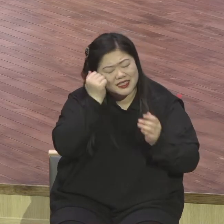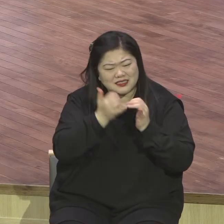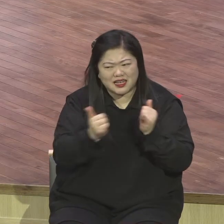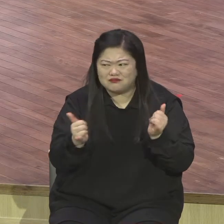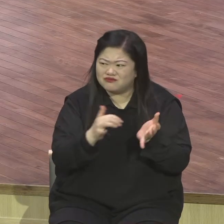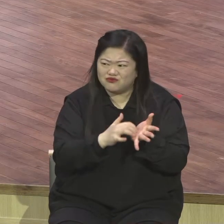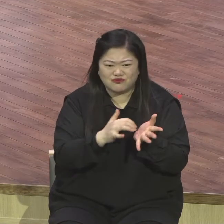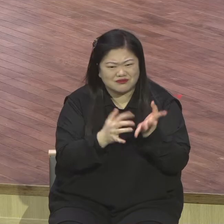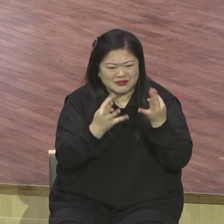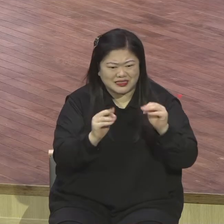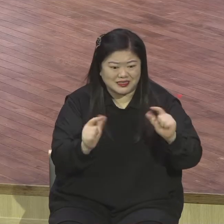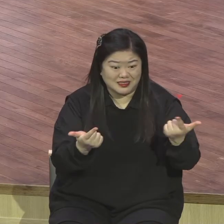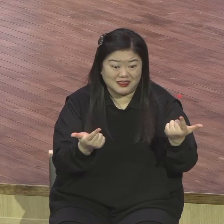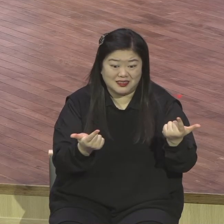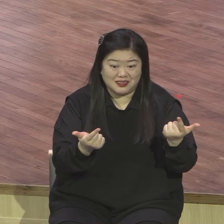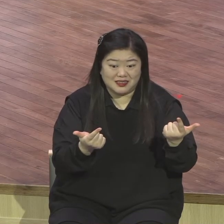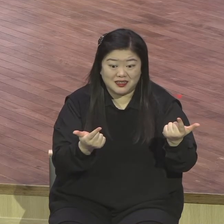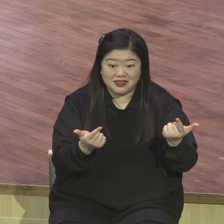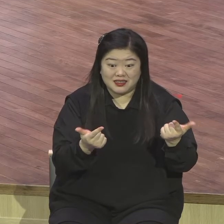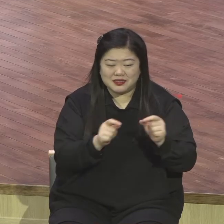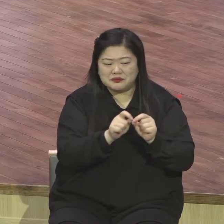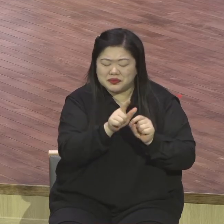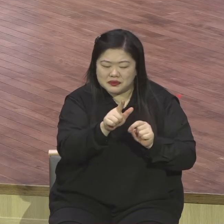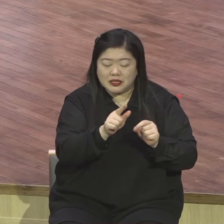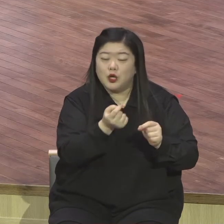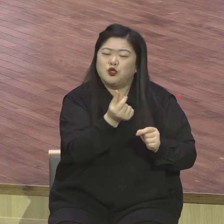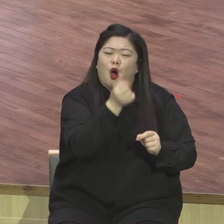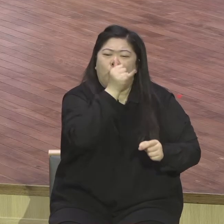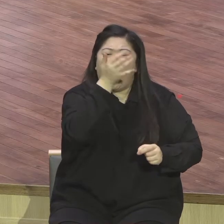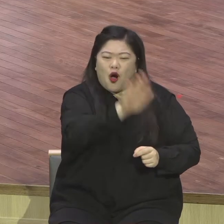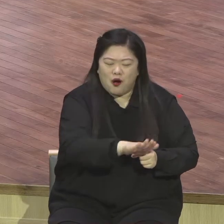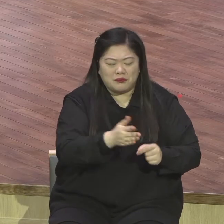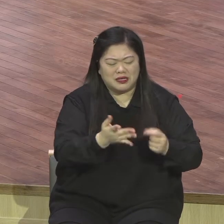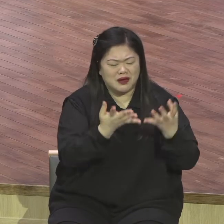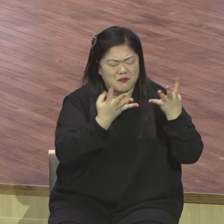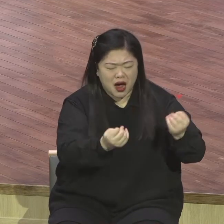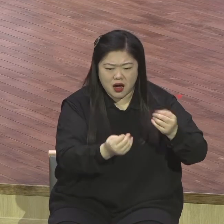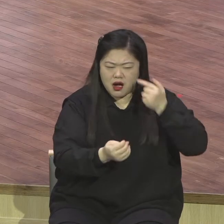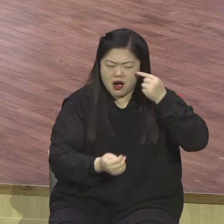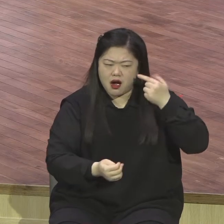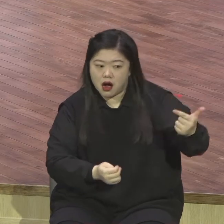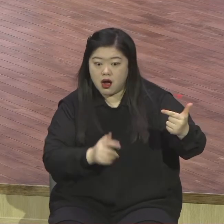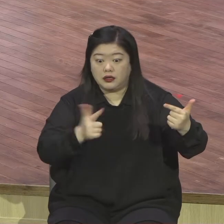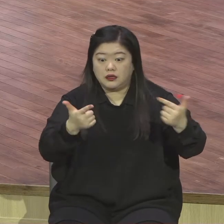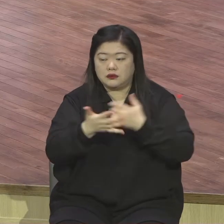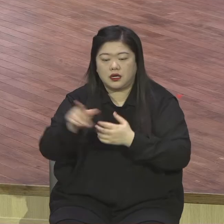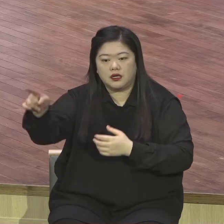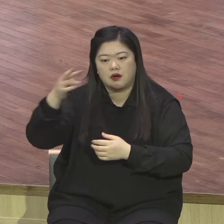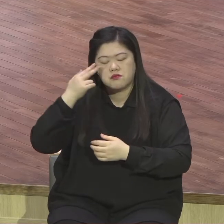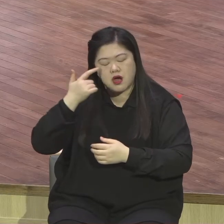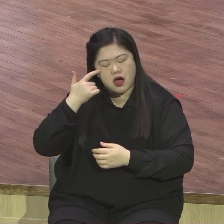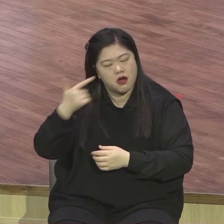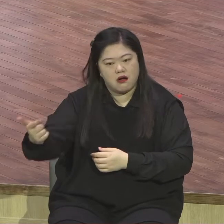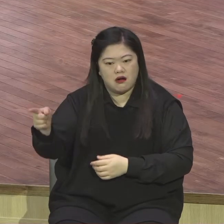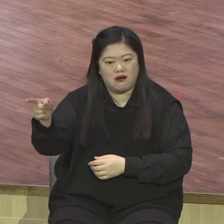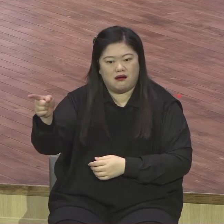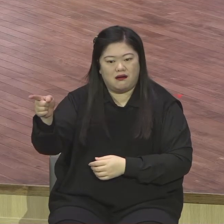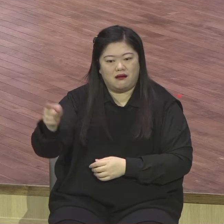지금 이런 시대가 상황이 됐어요. 이런 인생의 위기 가운데 하나님의 자녀로서 우리가